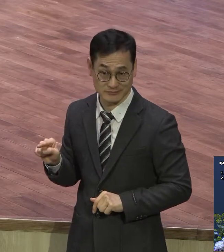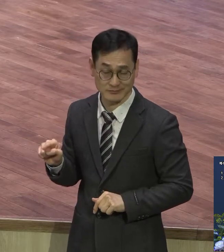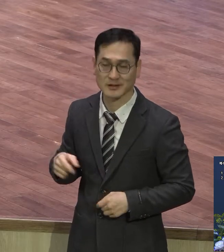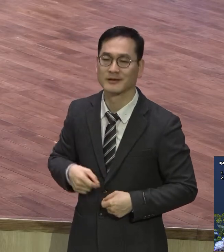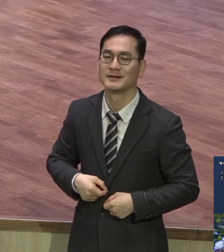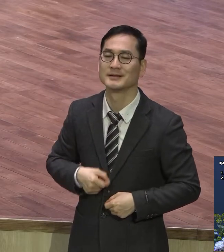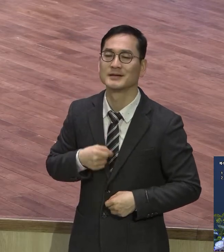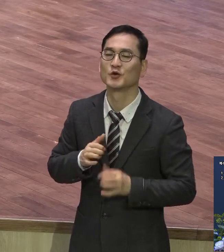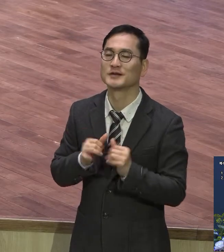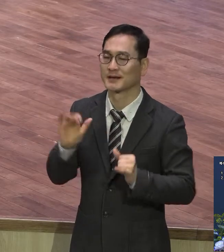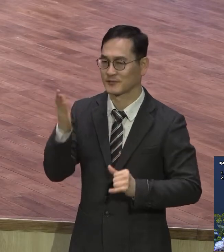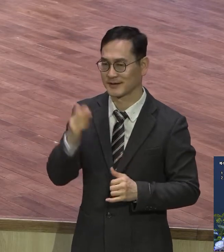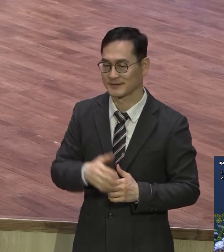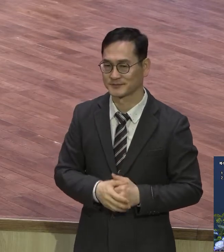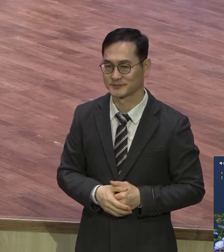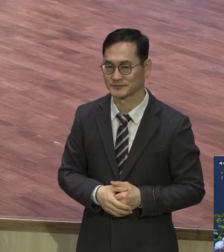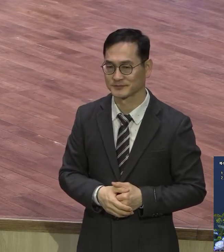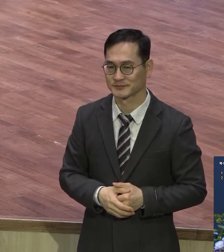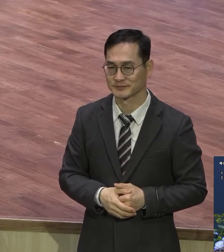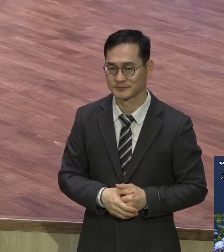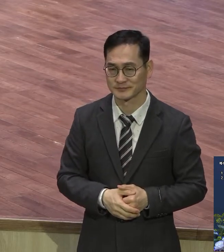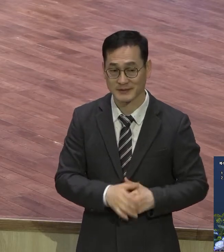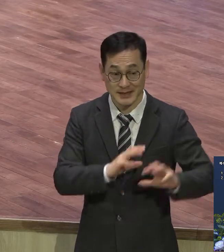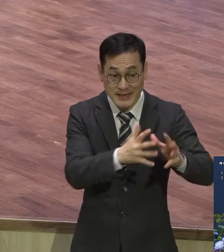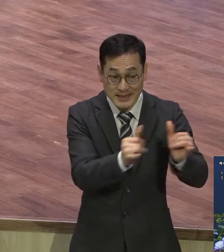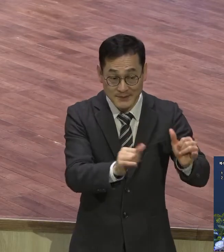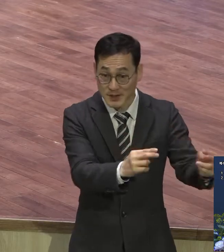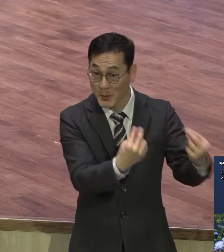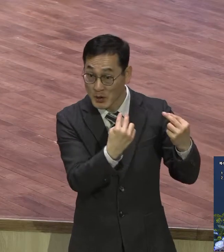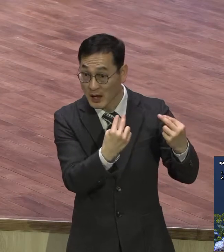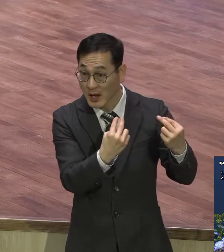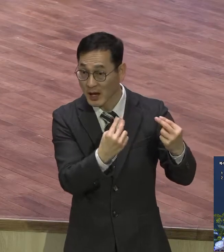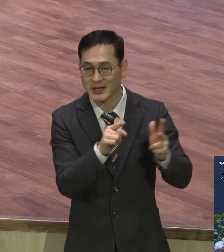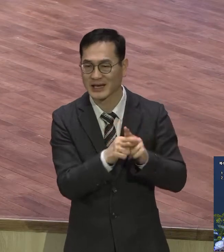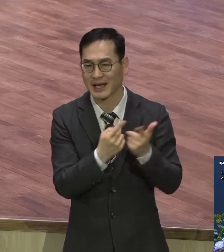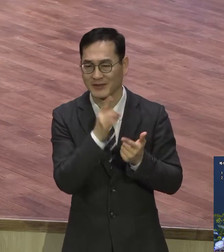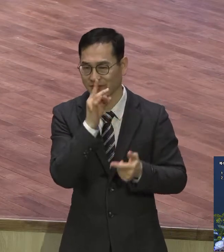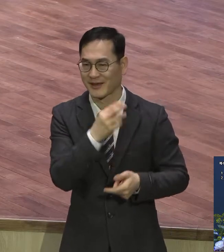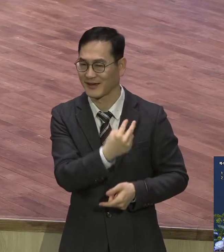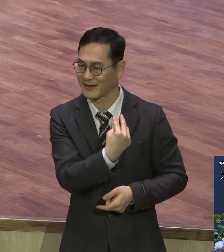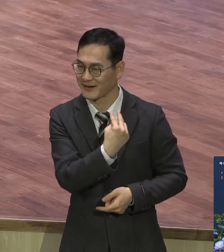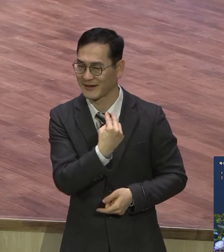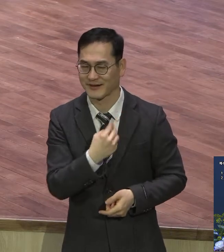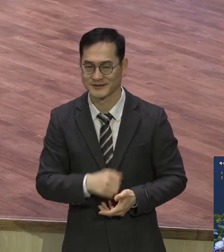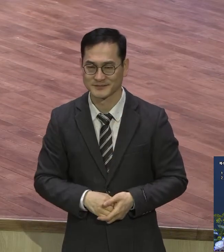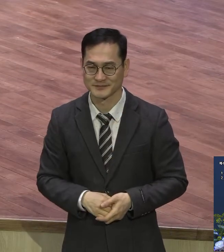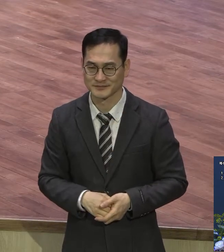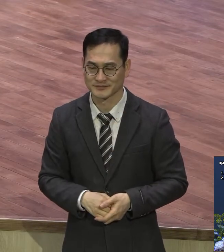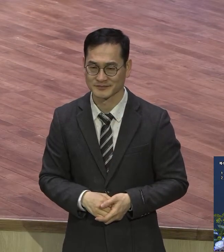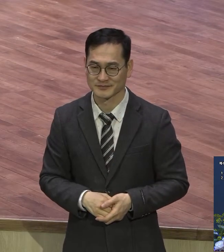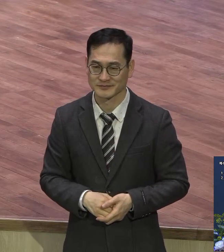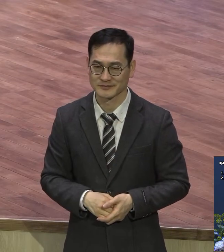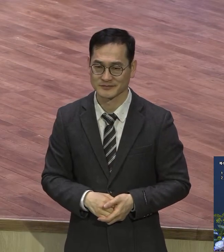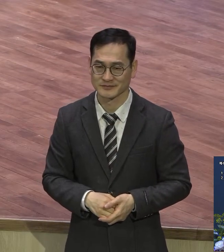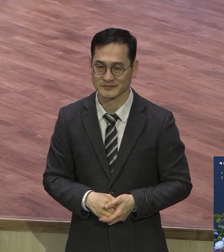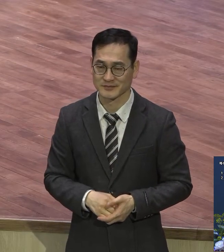이해할 수가 없지요 불신자 기준에서 볼 때 언약 잡은 그리스도를 만난 자의 삶을 어떻게